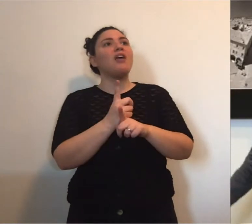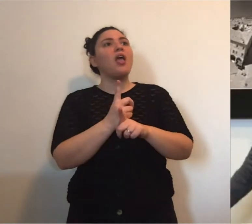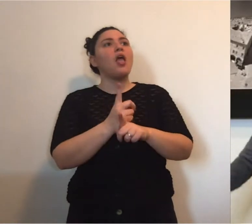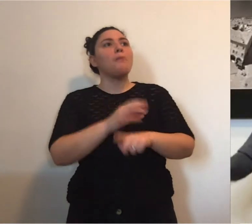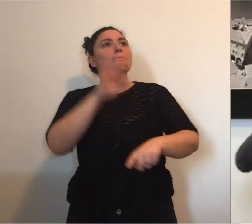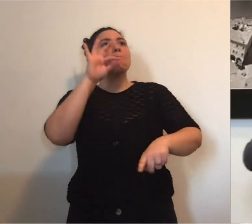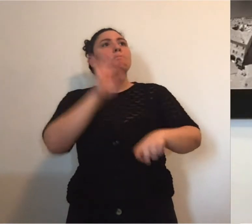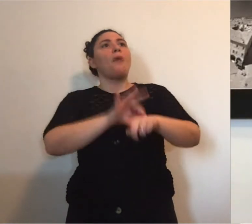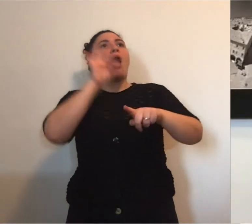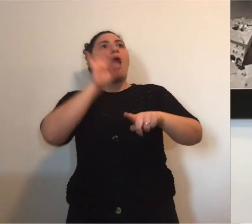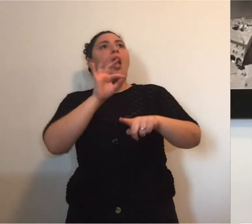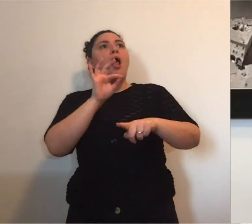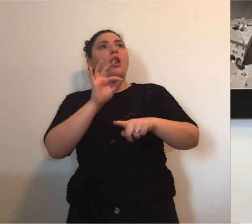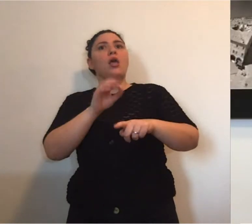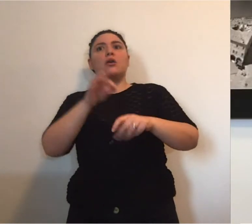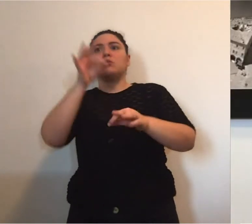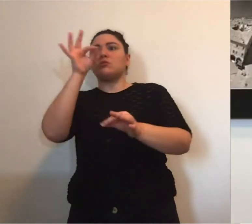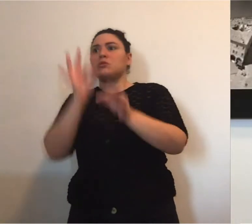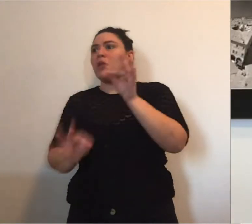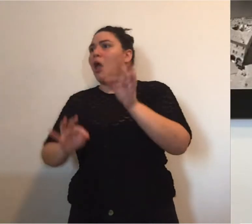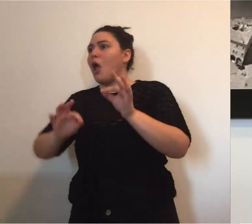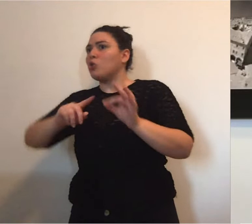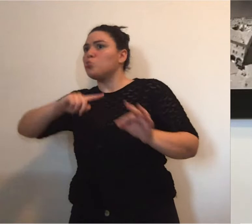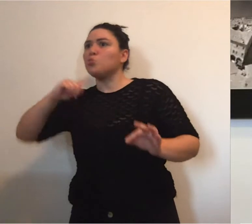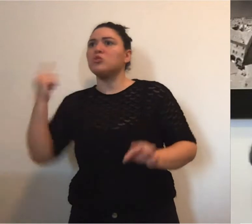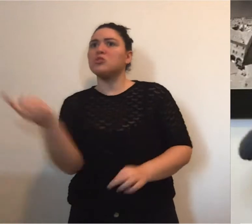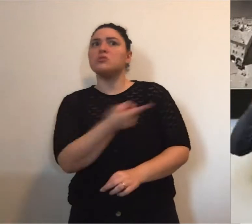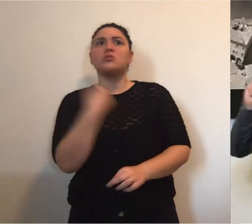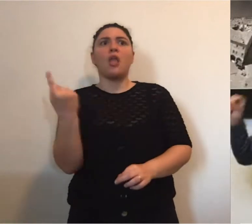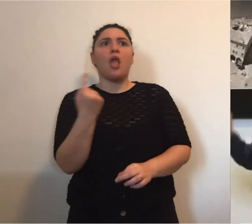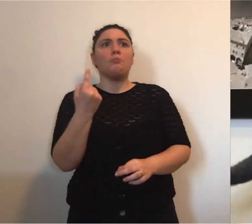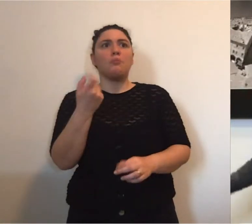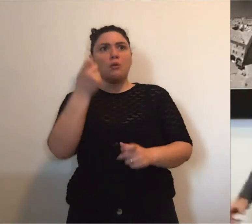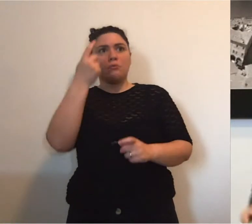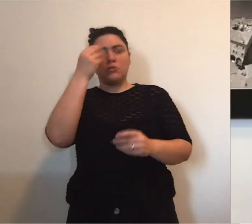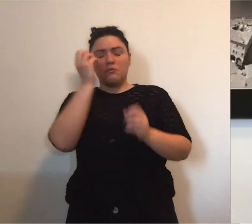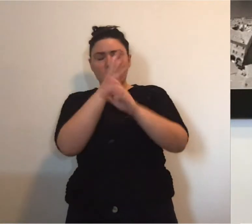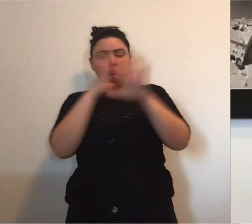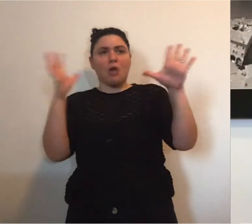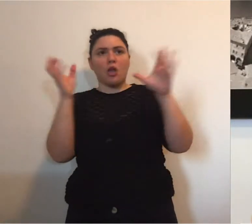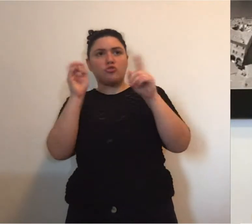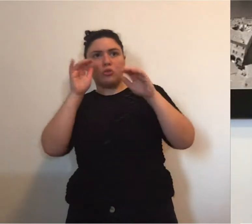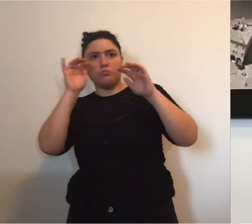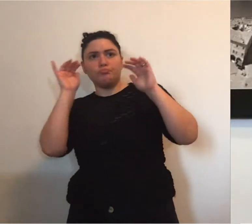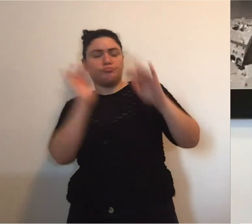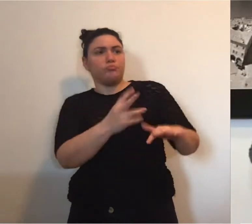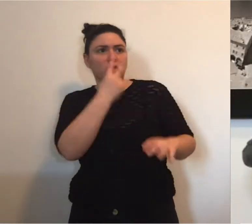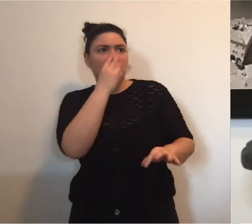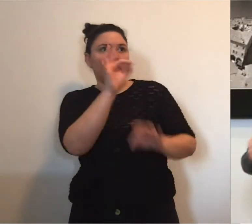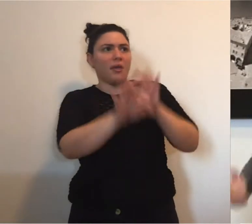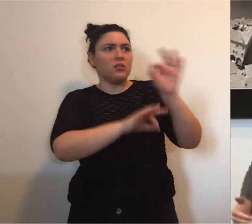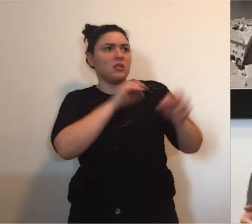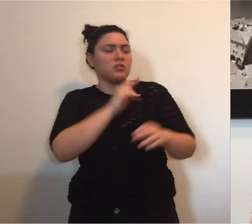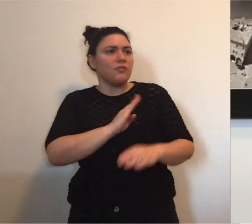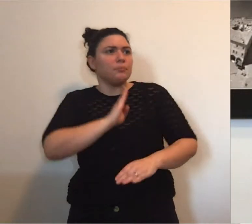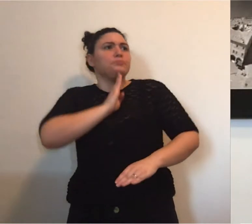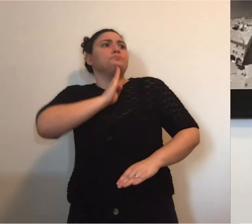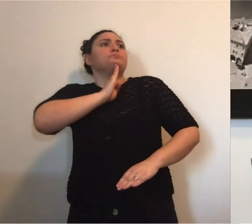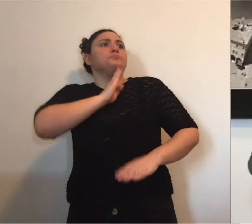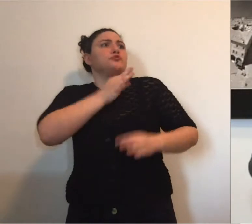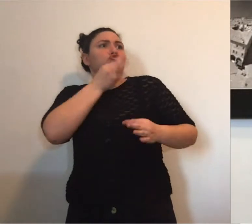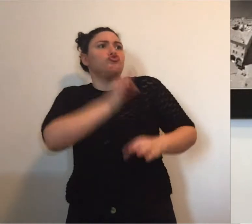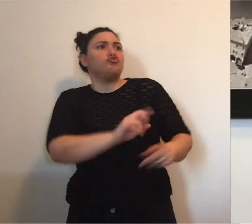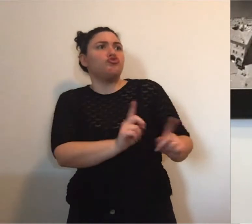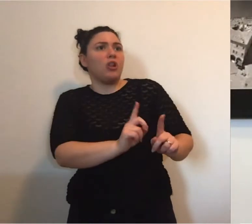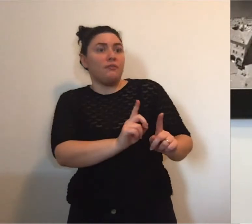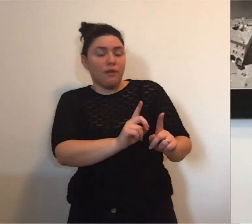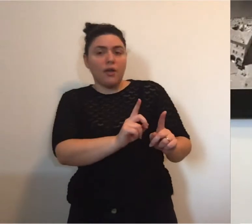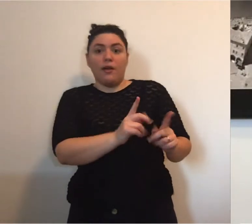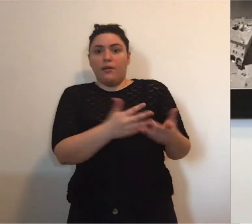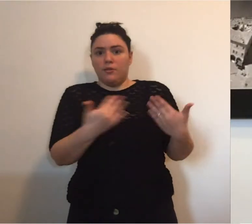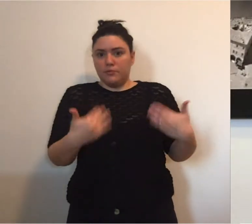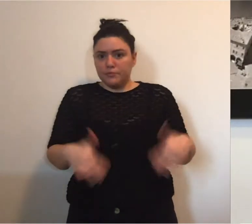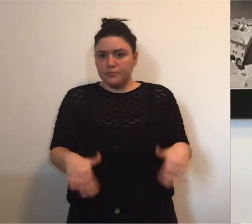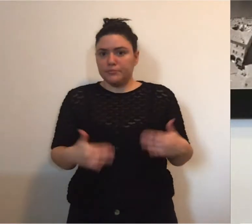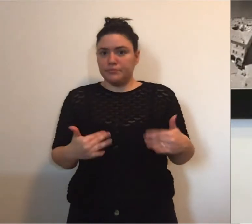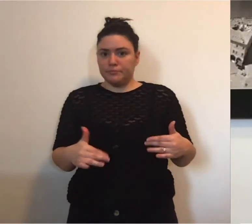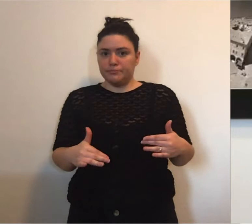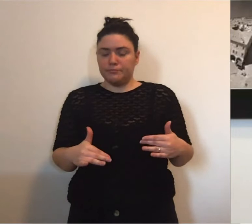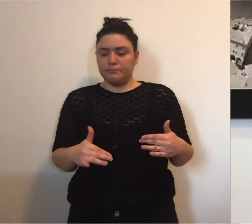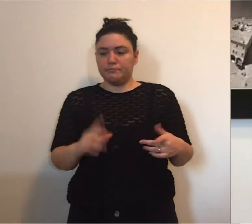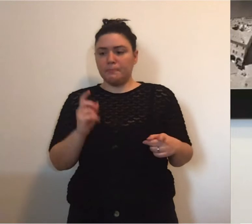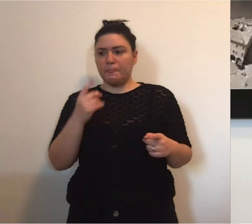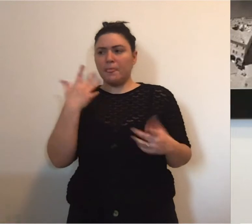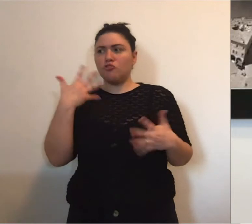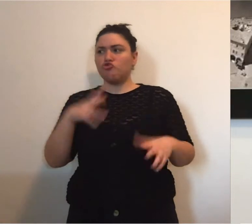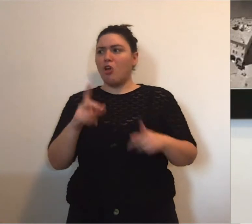tutti assieme per non mettere in crisi le strutture sanitarie, di poter immaginare un ritorno a una